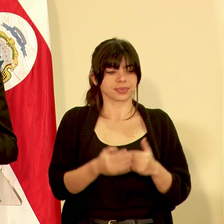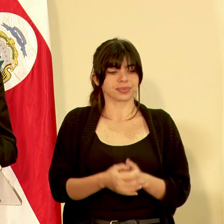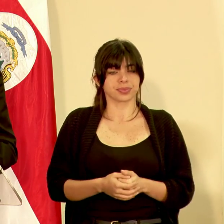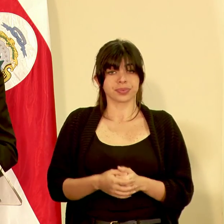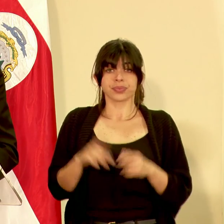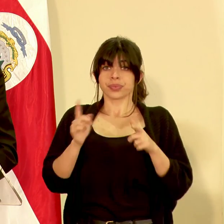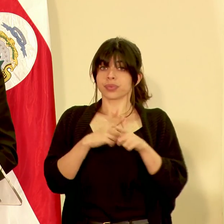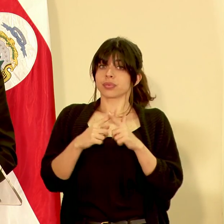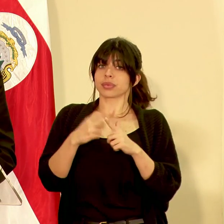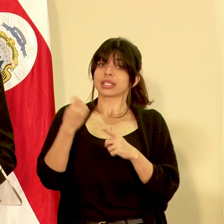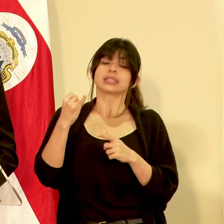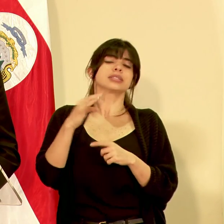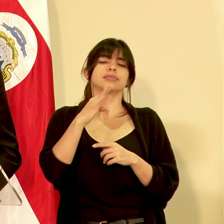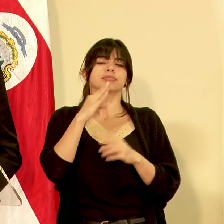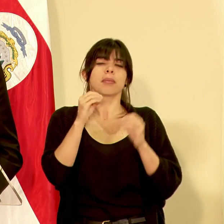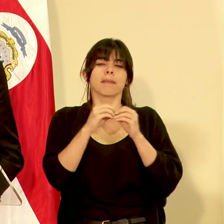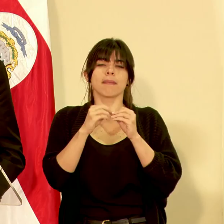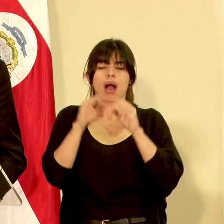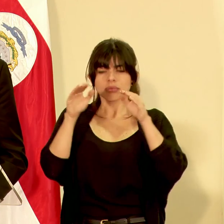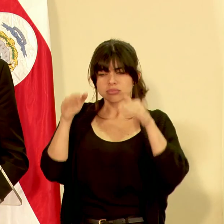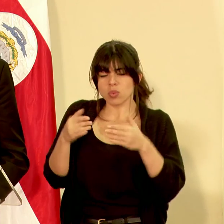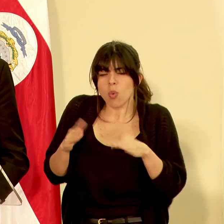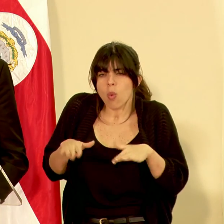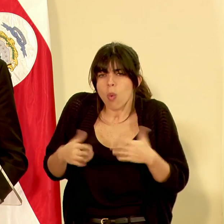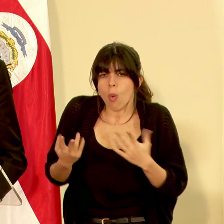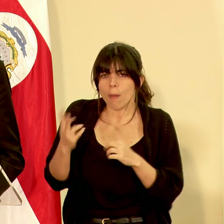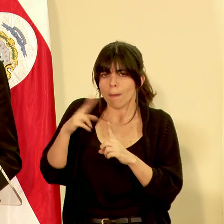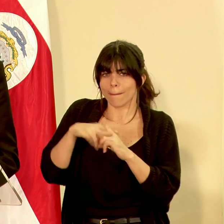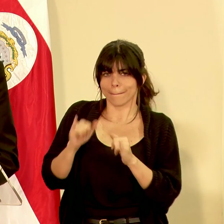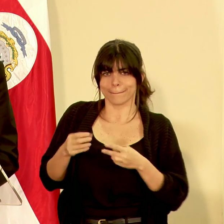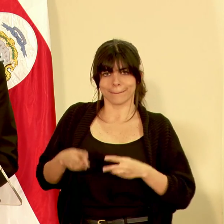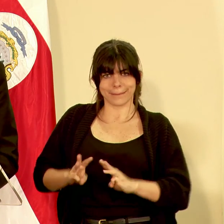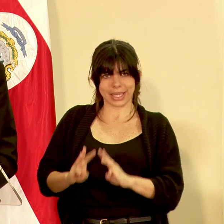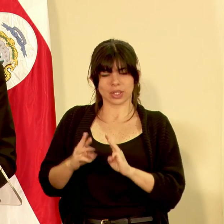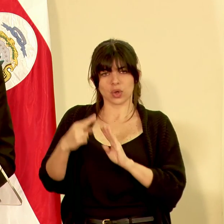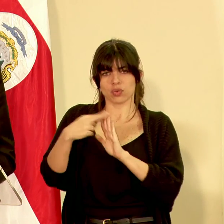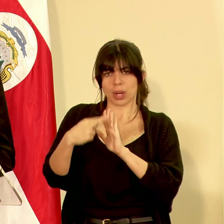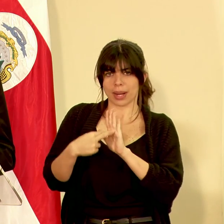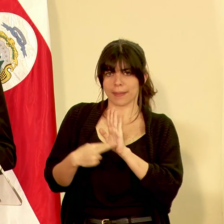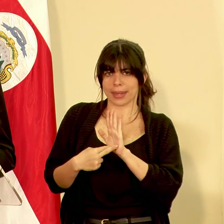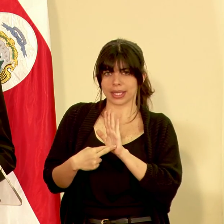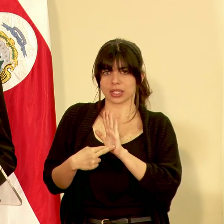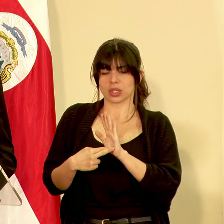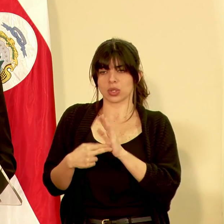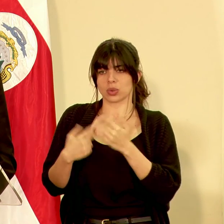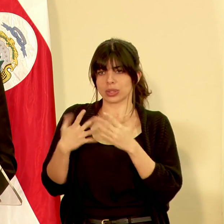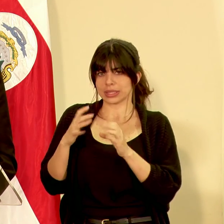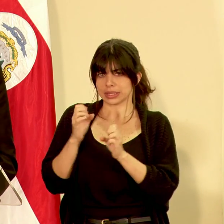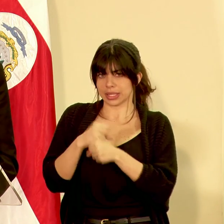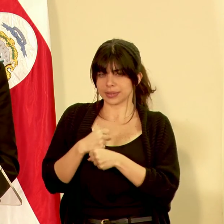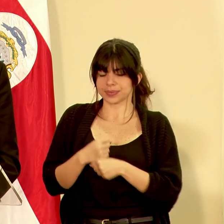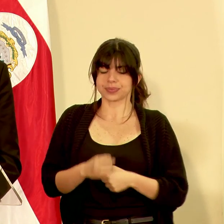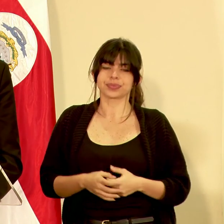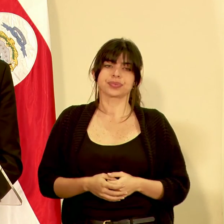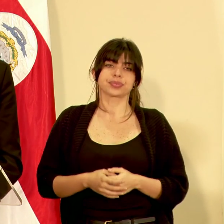entonces hablando un poquito ya propiamente de cómo hacer la implementación del método del reglamento que en conjunto hemos trabajado